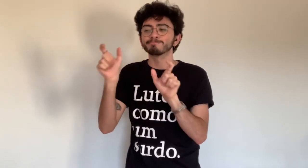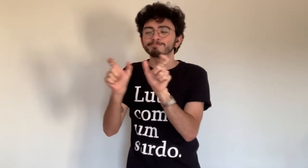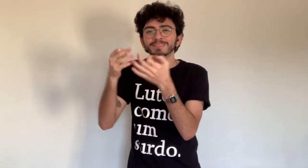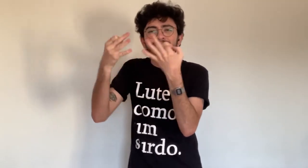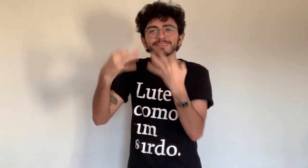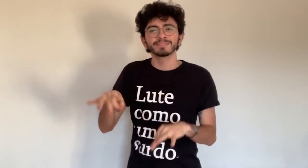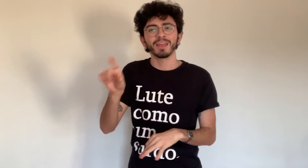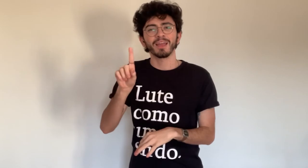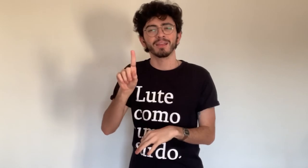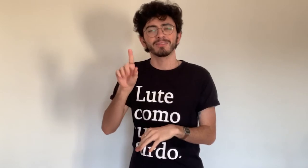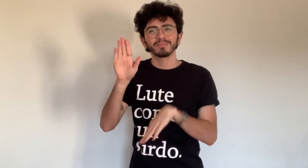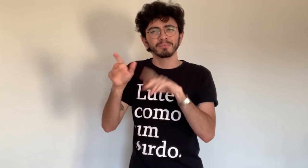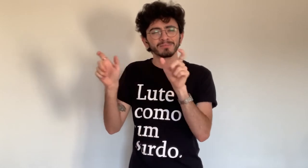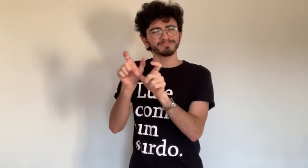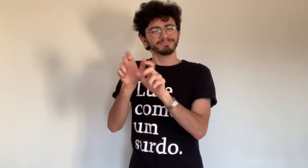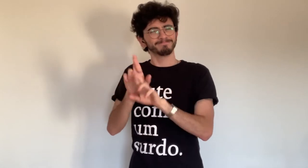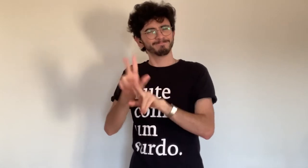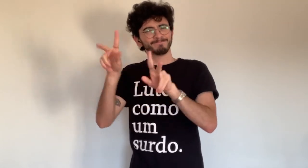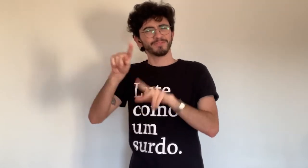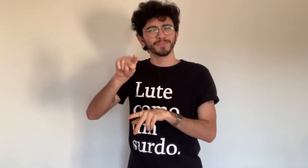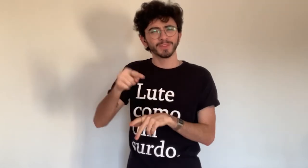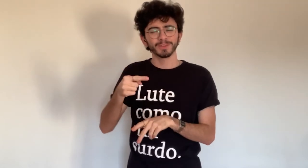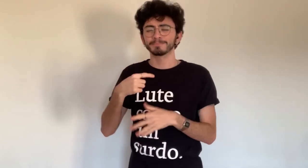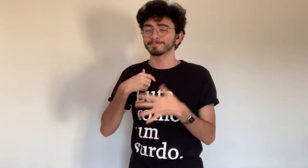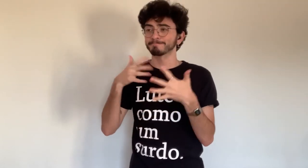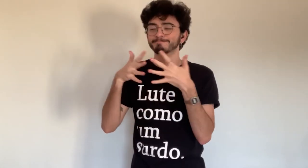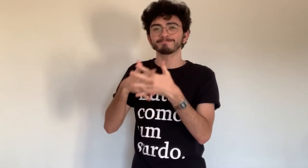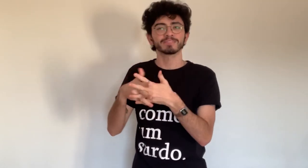consigo compreender o conteúdo de forma clara.